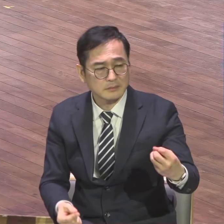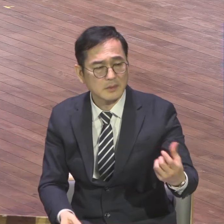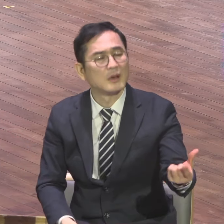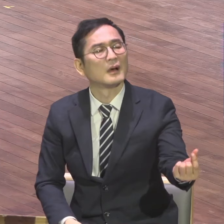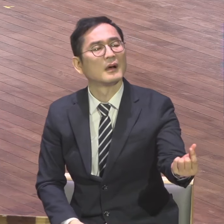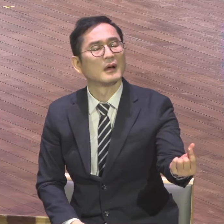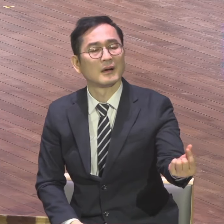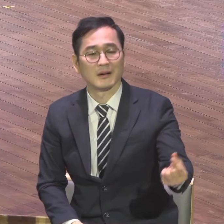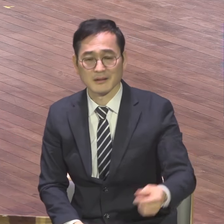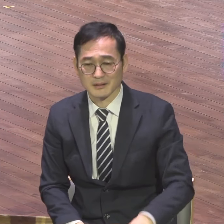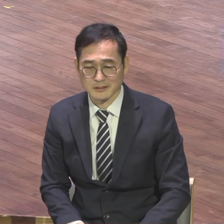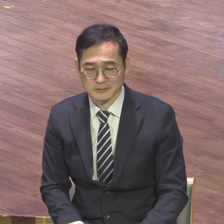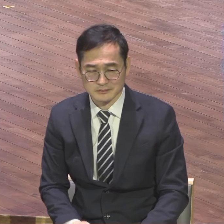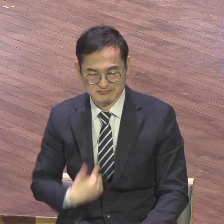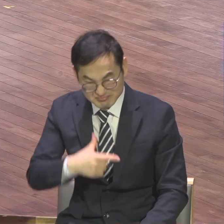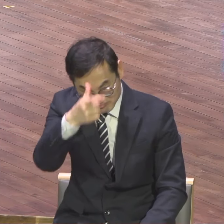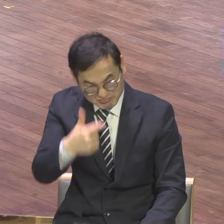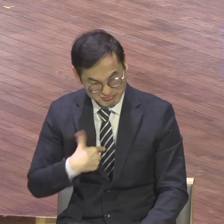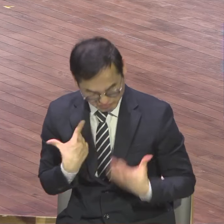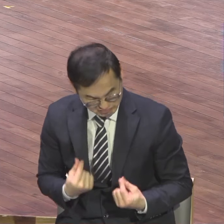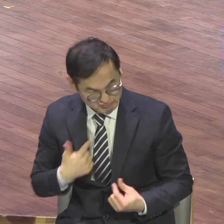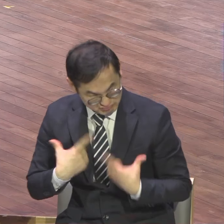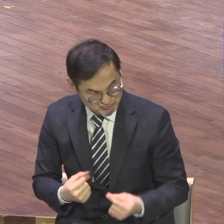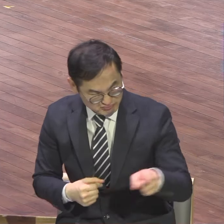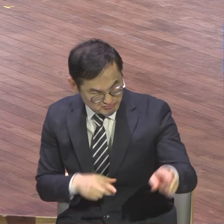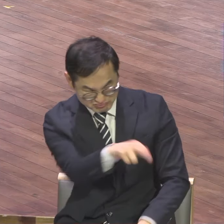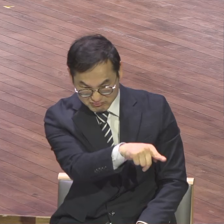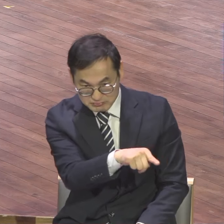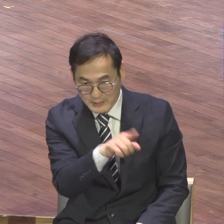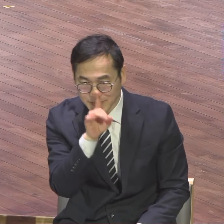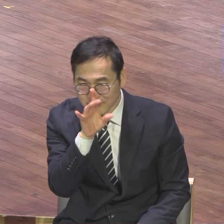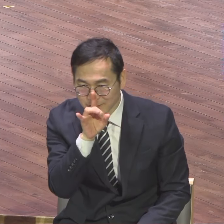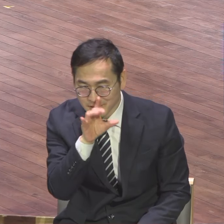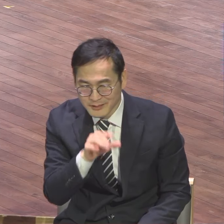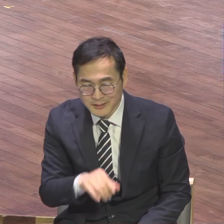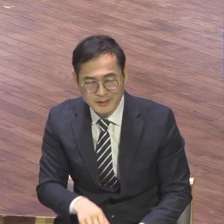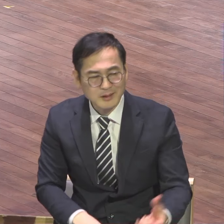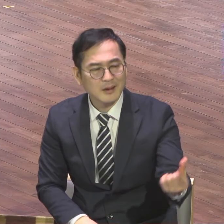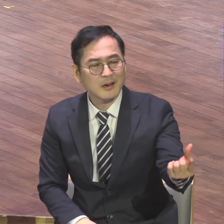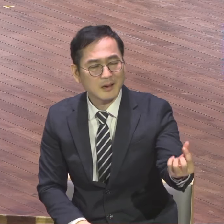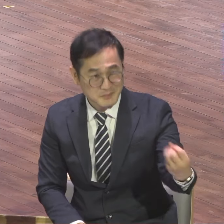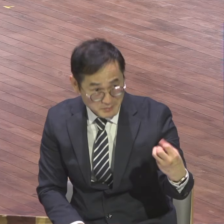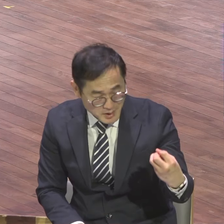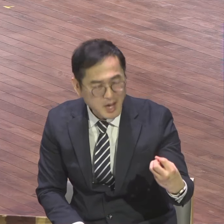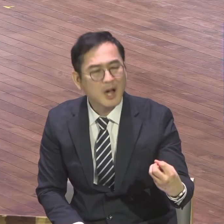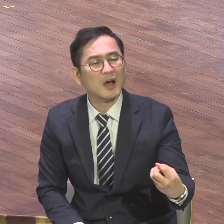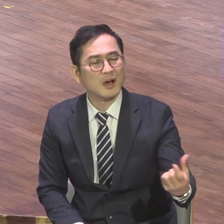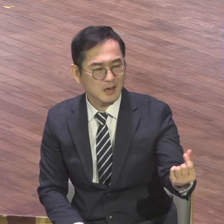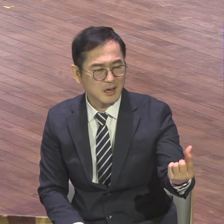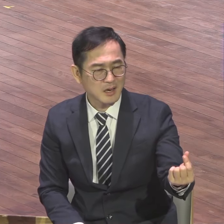저는 성인도 받기 위해서 하다 보니까 그렇습니다 그래 막 그럴 수 있다 저 사람 입장에서는 저 행편에서는 그럴 수 있다